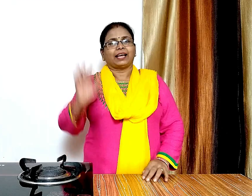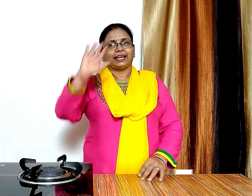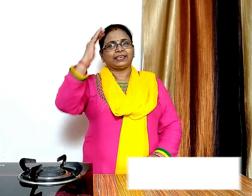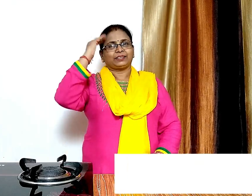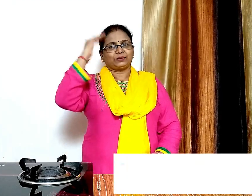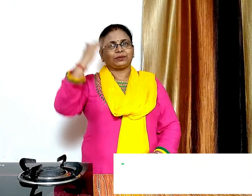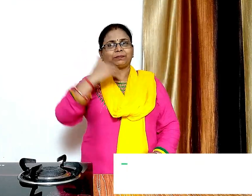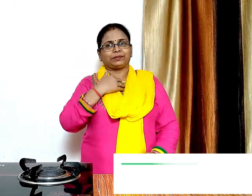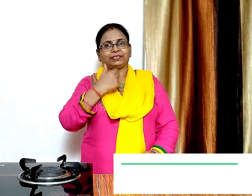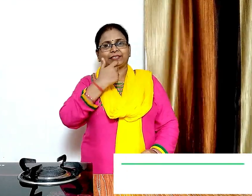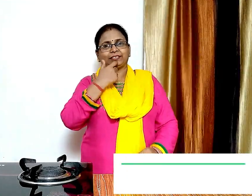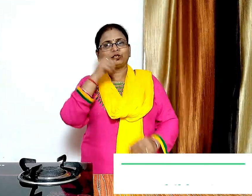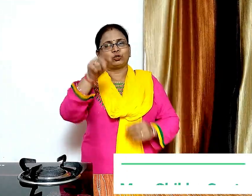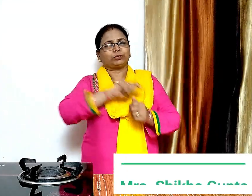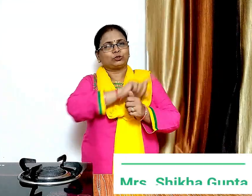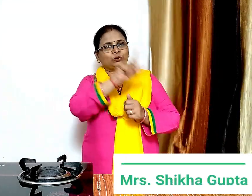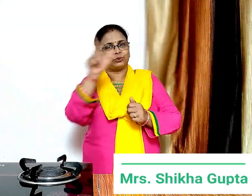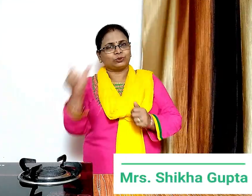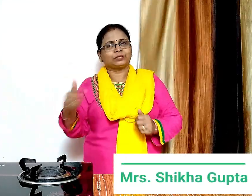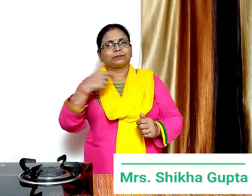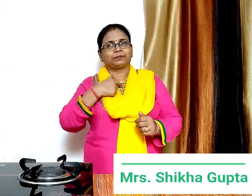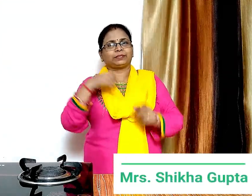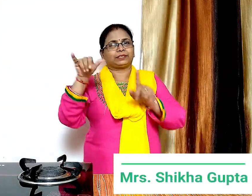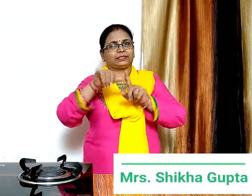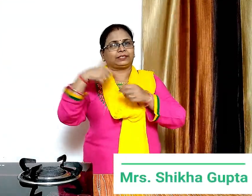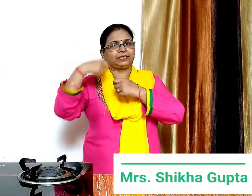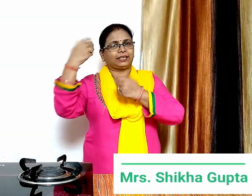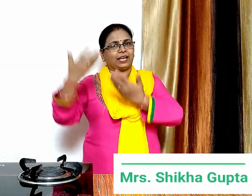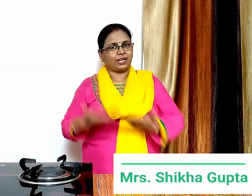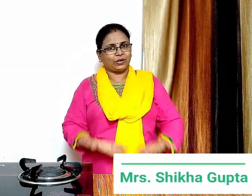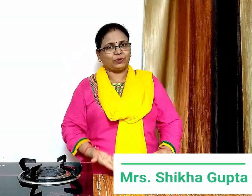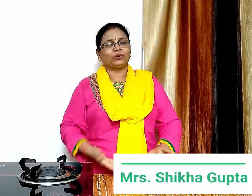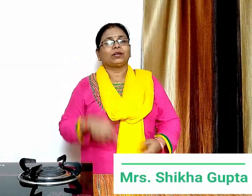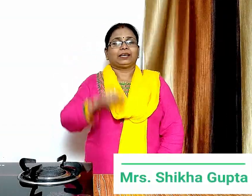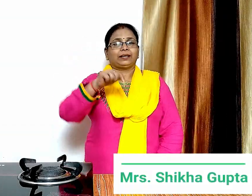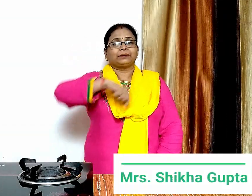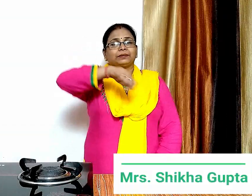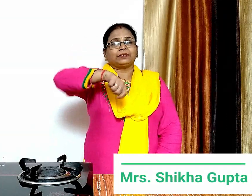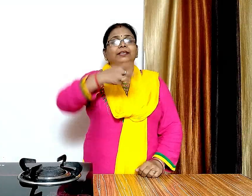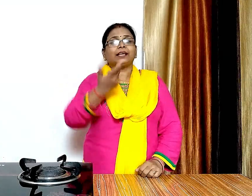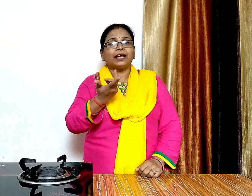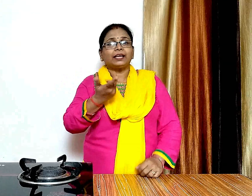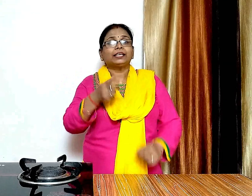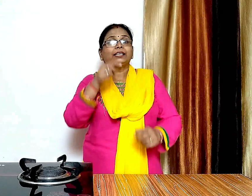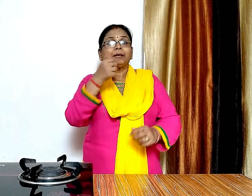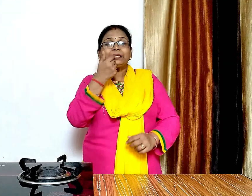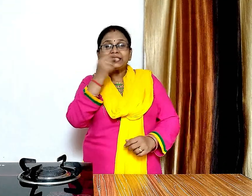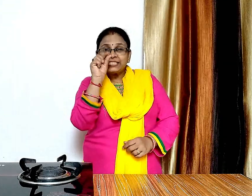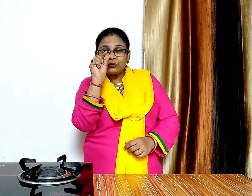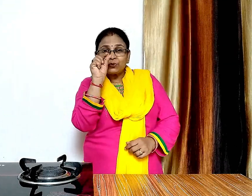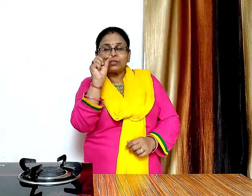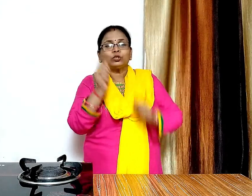हेलो फ्रेंट्स मैं शक्का आप सभी का अपने योट्यूब चैनल पर स्वागत करती हूँ आज हम साबुदाने की खीर बनाएंगे